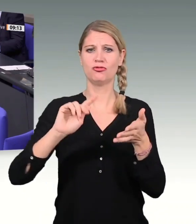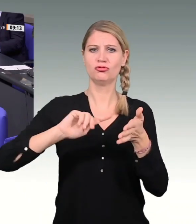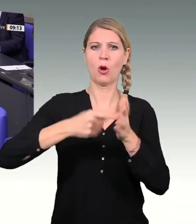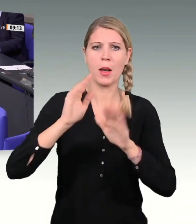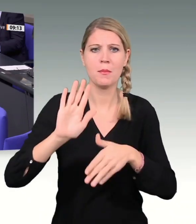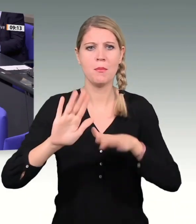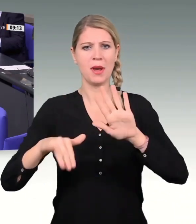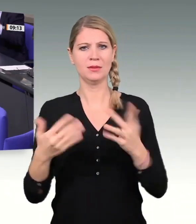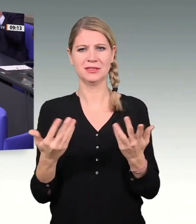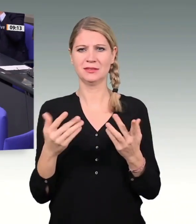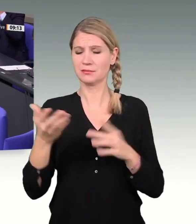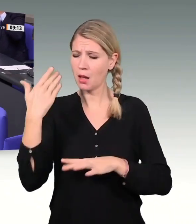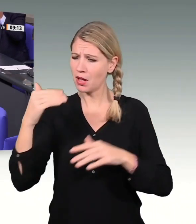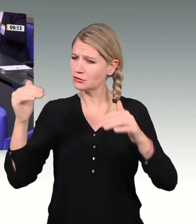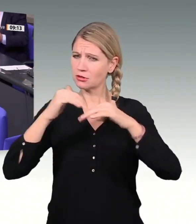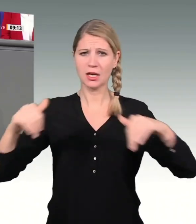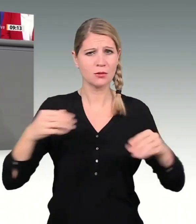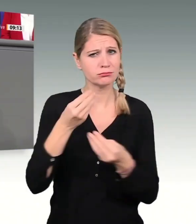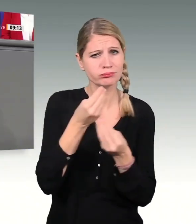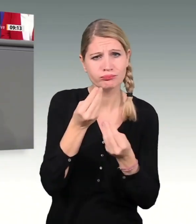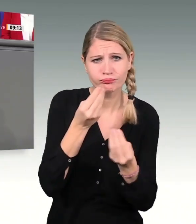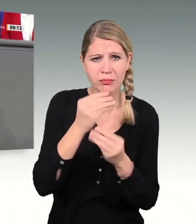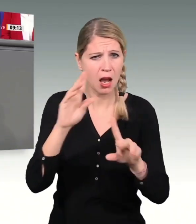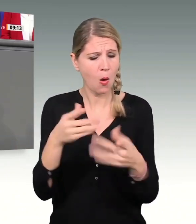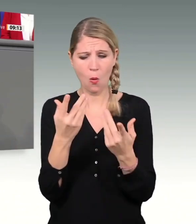wirklich dieses Versprechen mit Ihrem ersten Gesetzentwurf brechen?